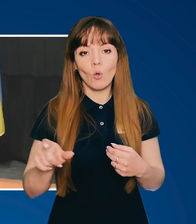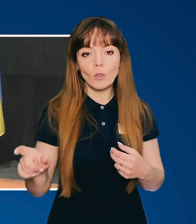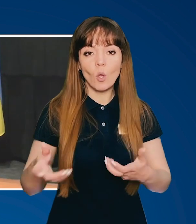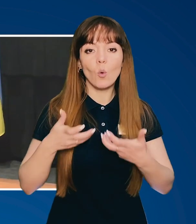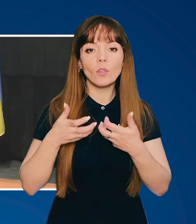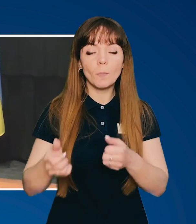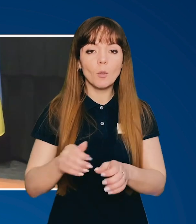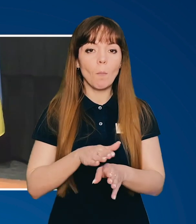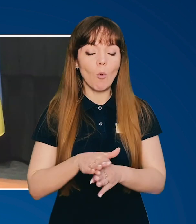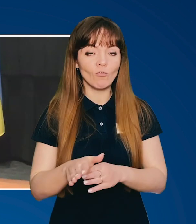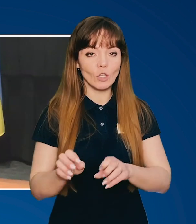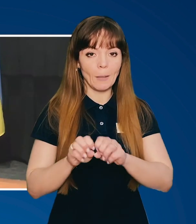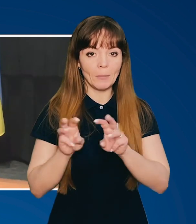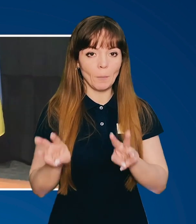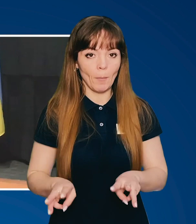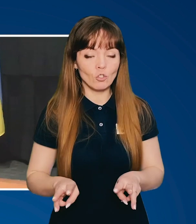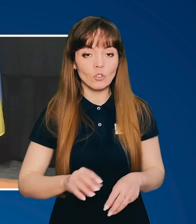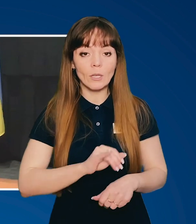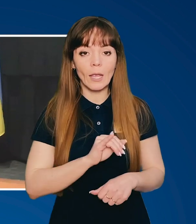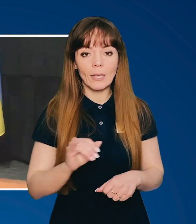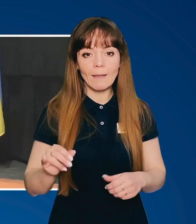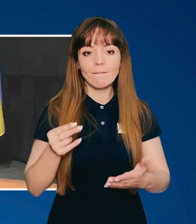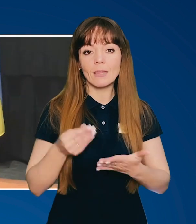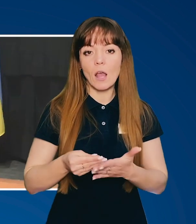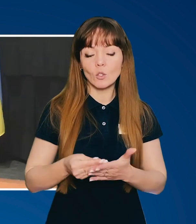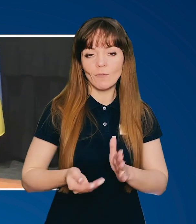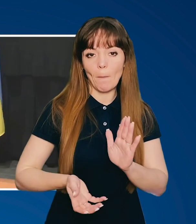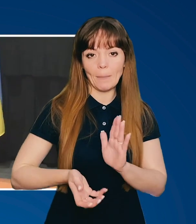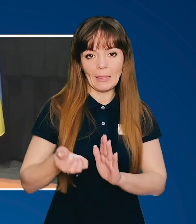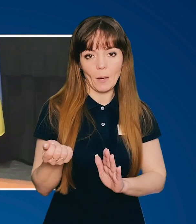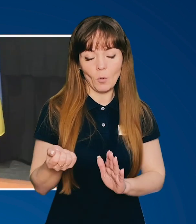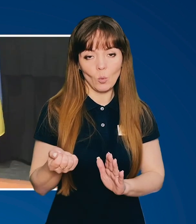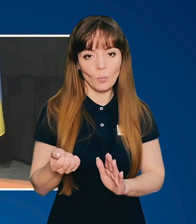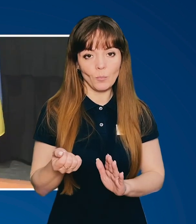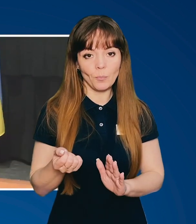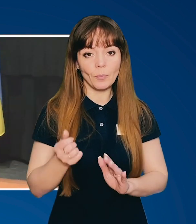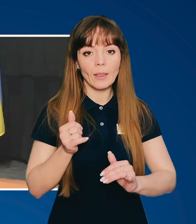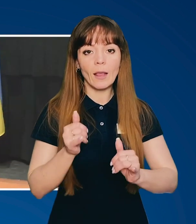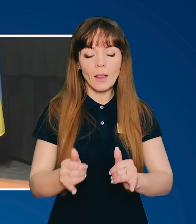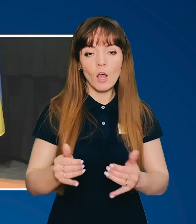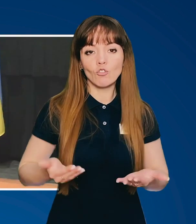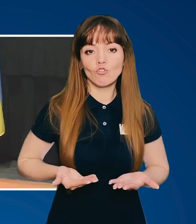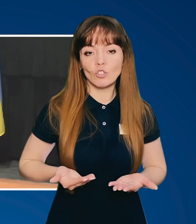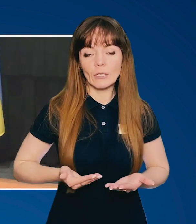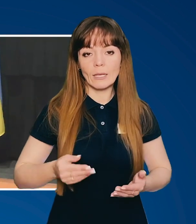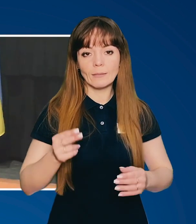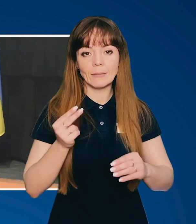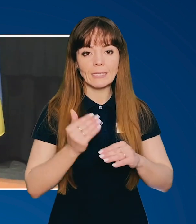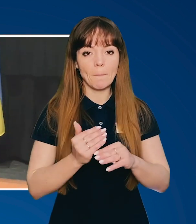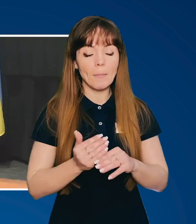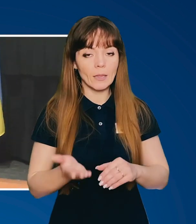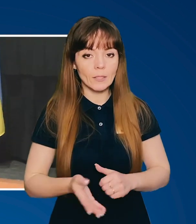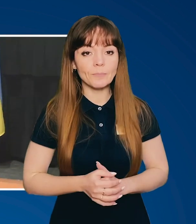вони отримують повне забезпечення і фінансова підтримка для життя стипендій.